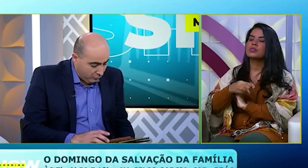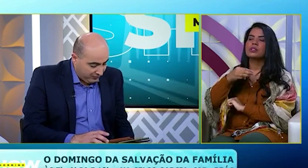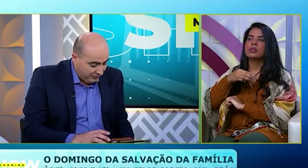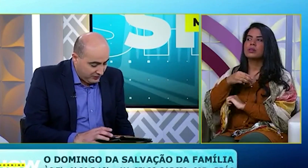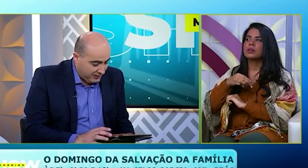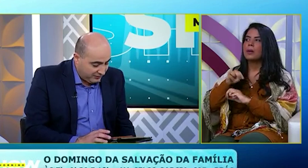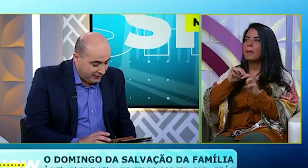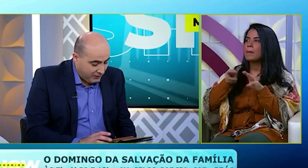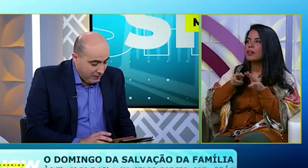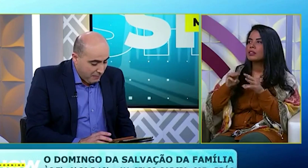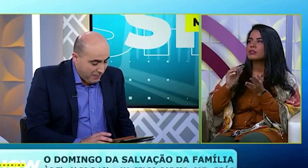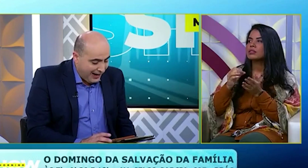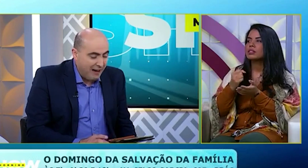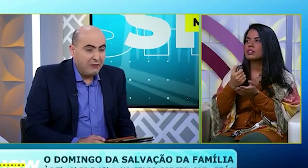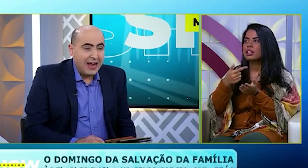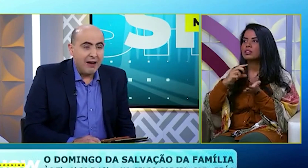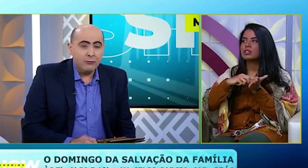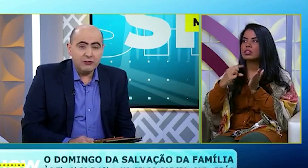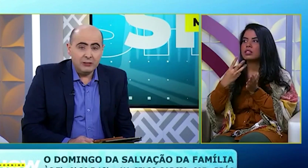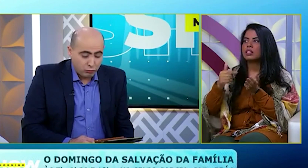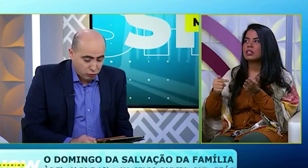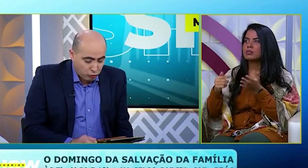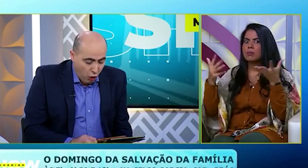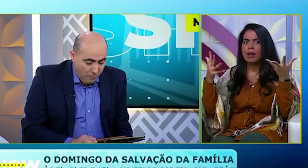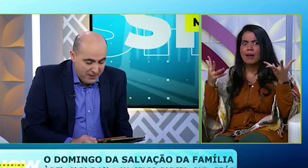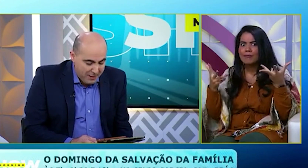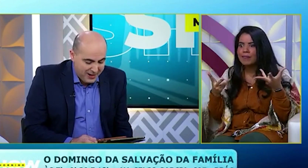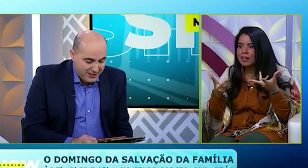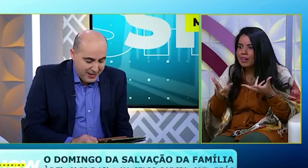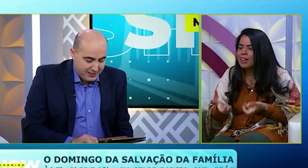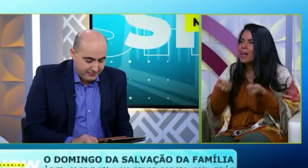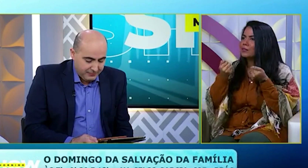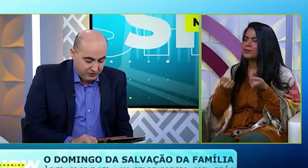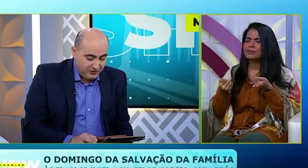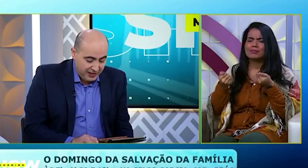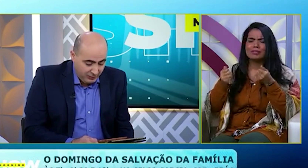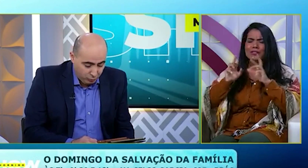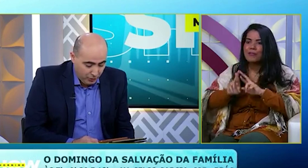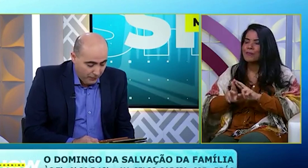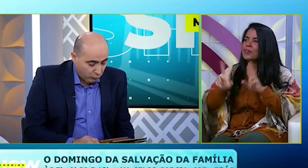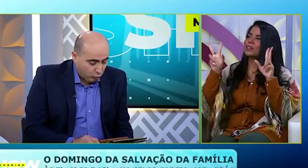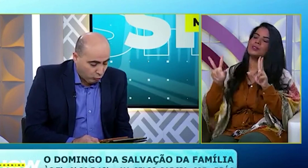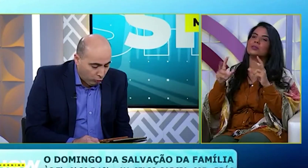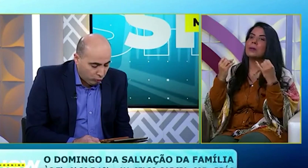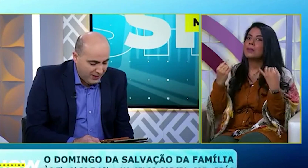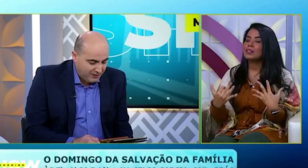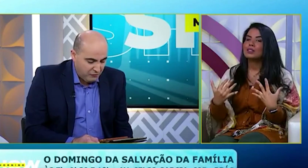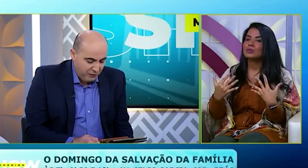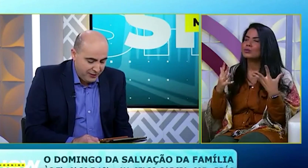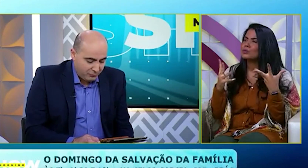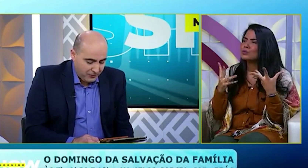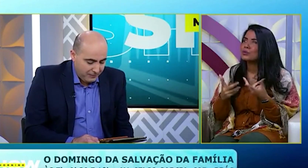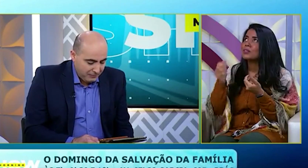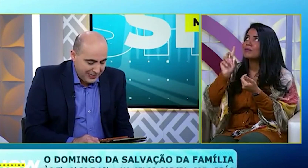Marcos 7,37. Maravilhavam-se Sobremaneira, Dizendo Tudo ele